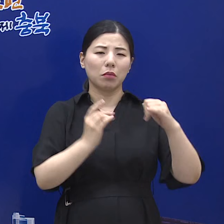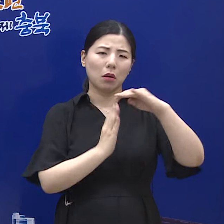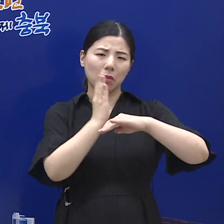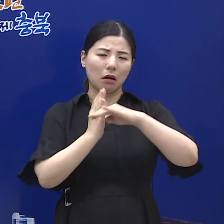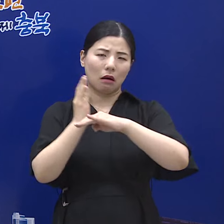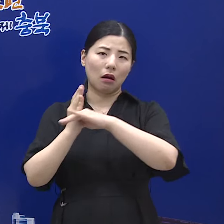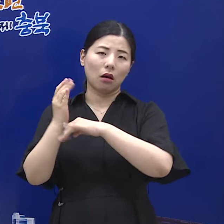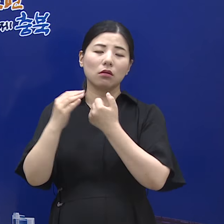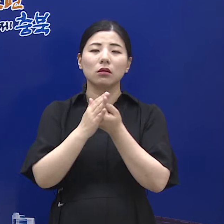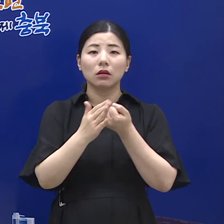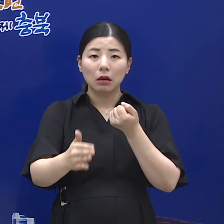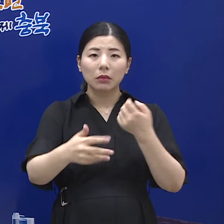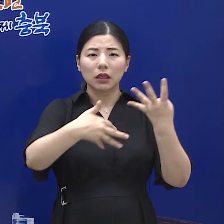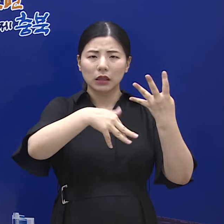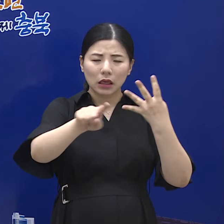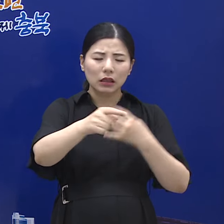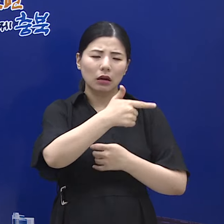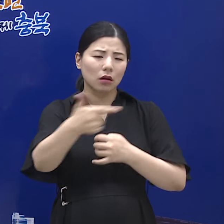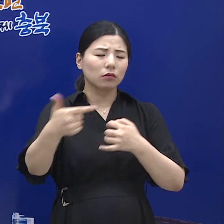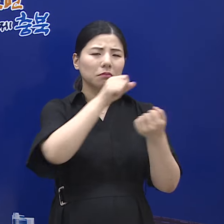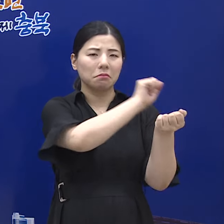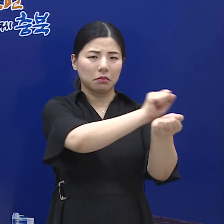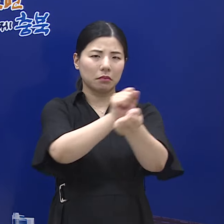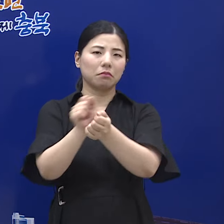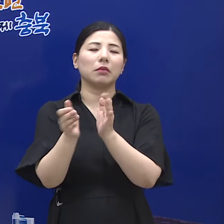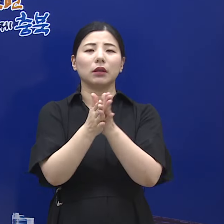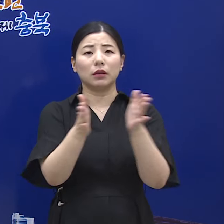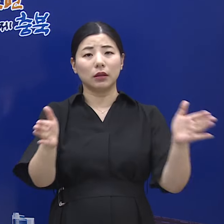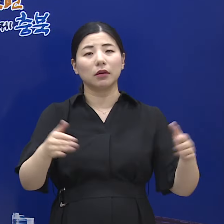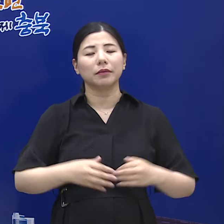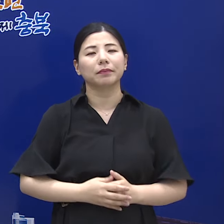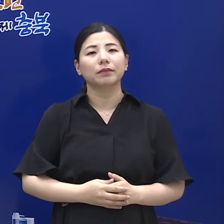발생하여 4차 대유행에 돌입하였습니다.